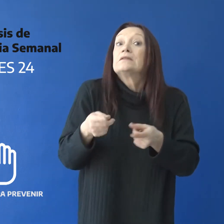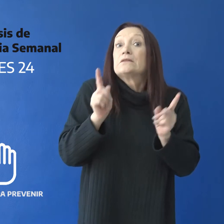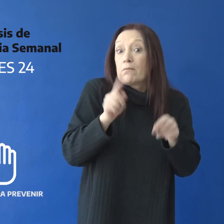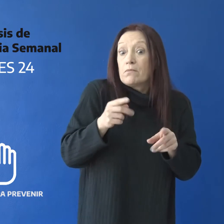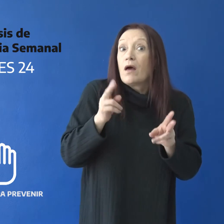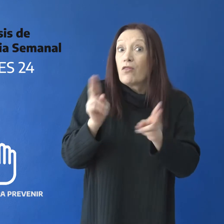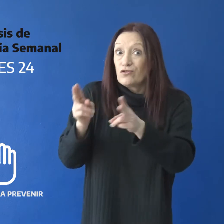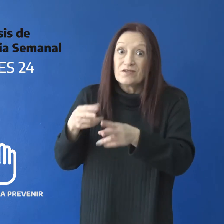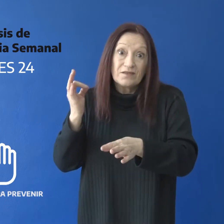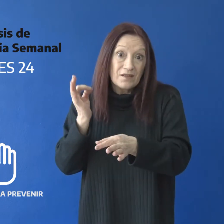Educación Especial.